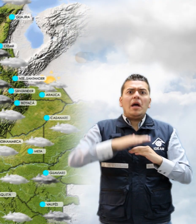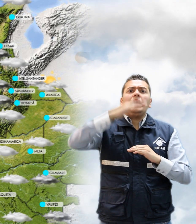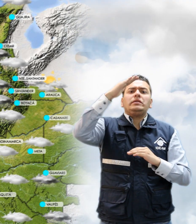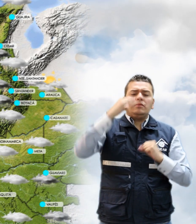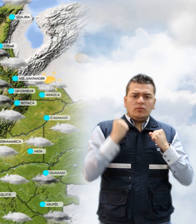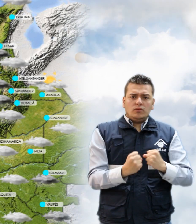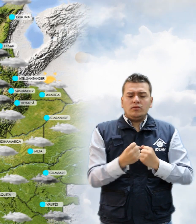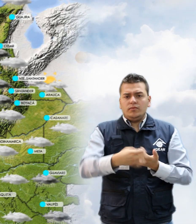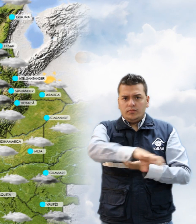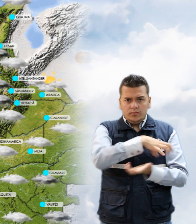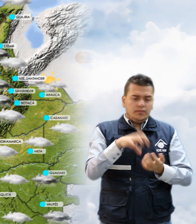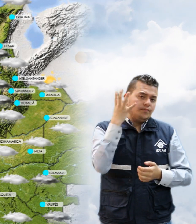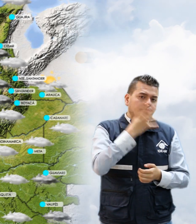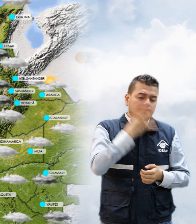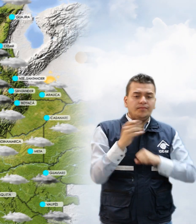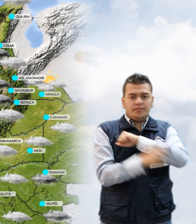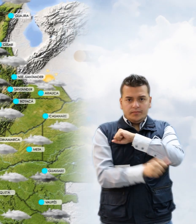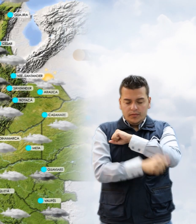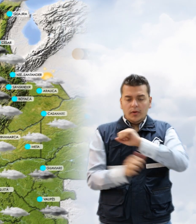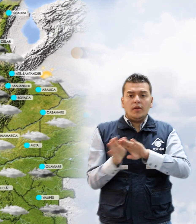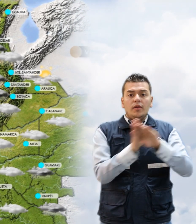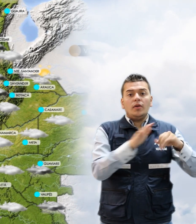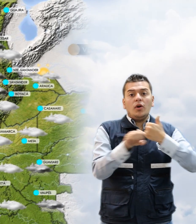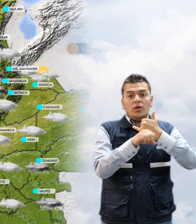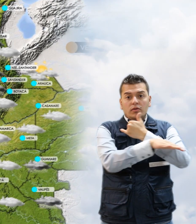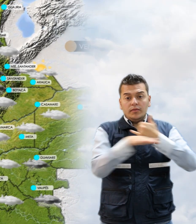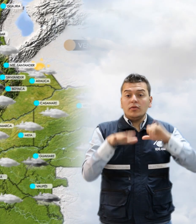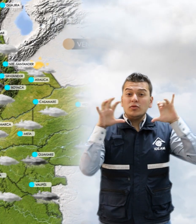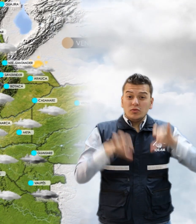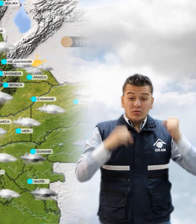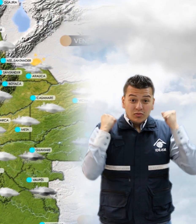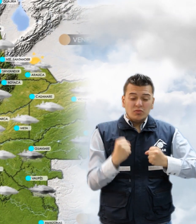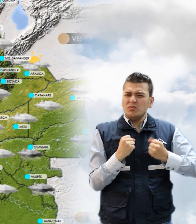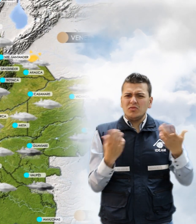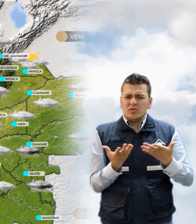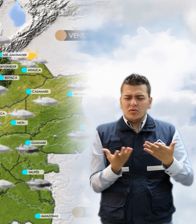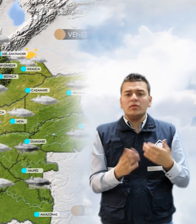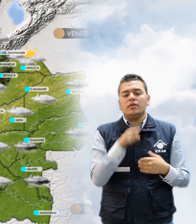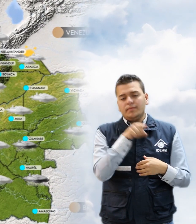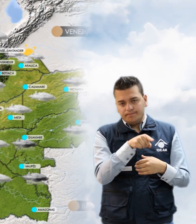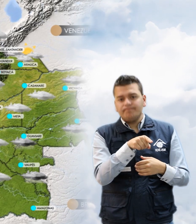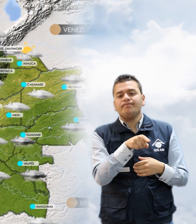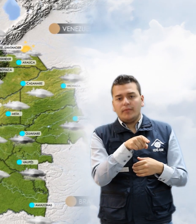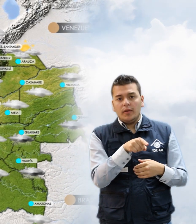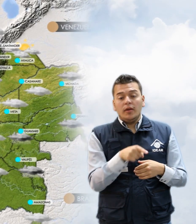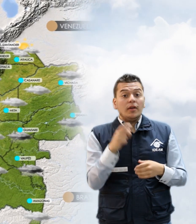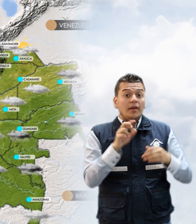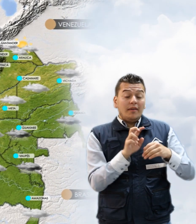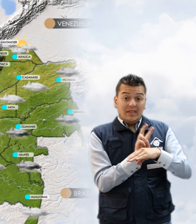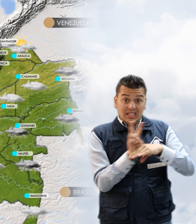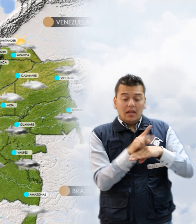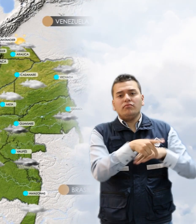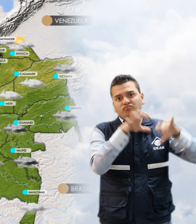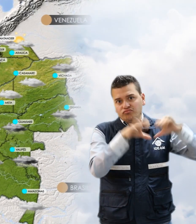para los Santanderes y Boyacá. Para la región Orinoquia las lluvias más intensas se presentarán al oriente del departamento de Bichada